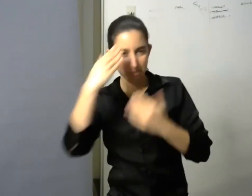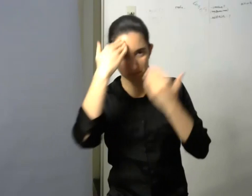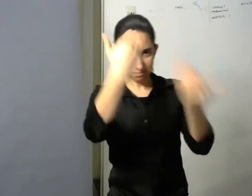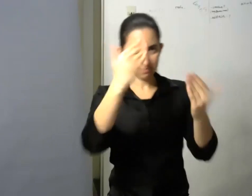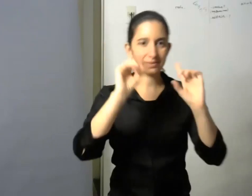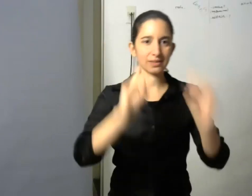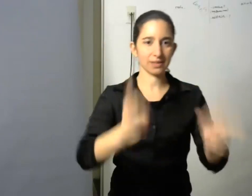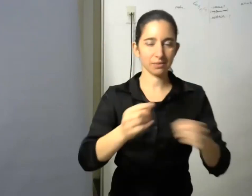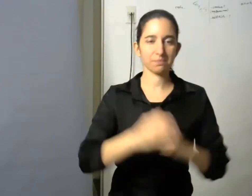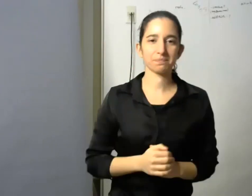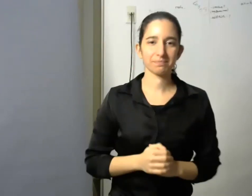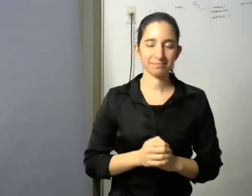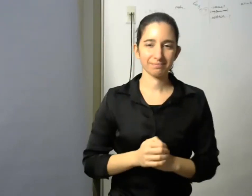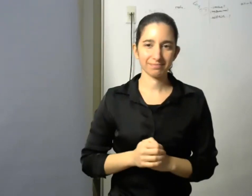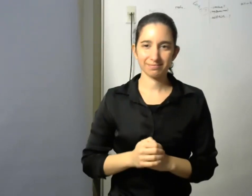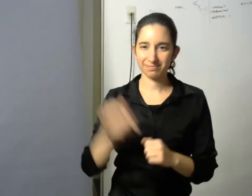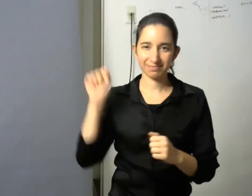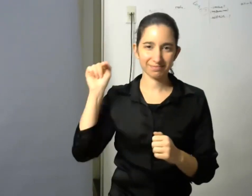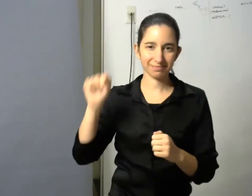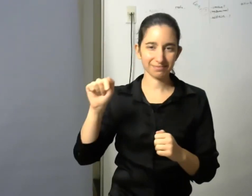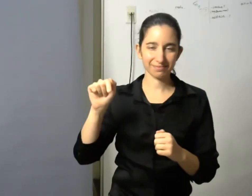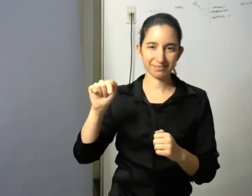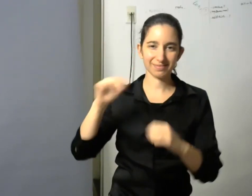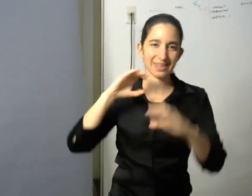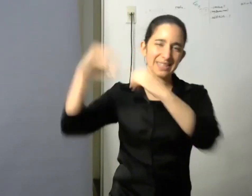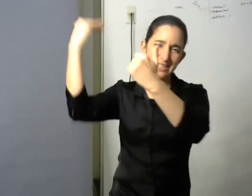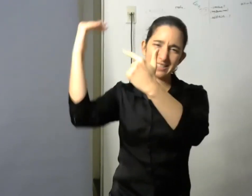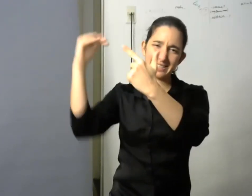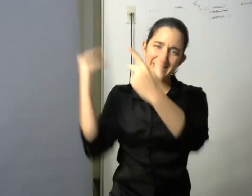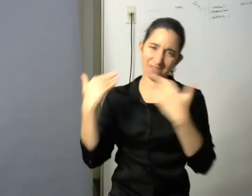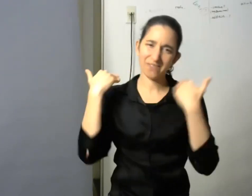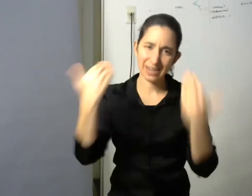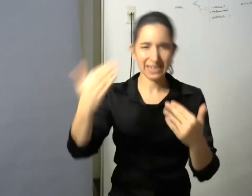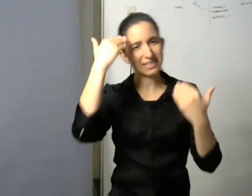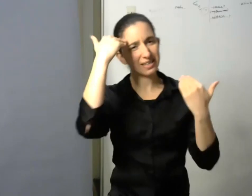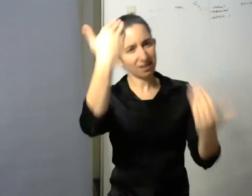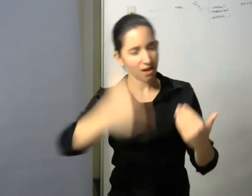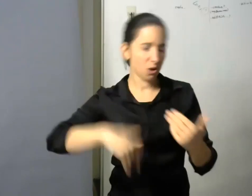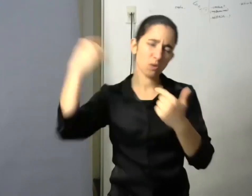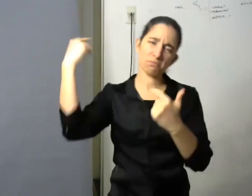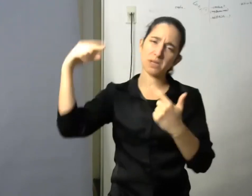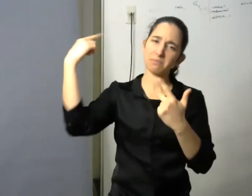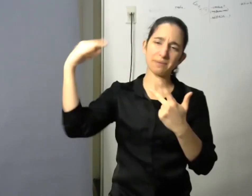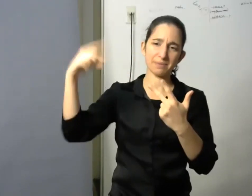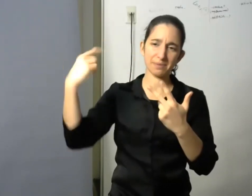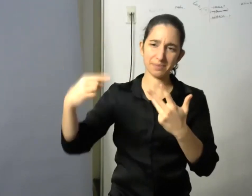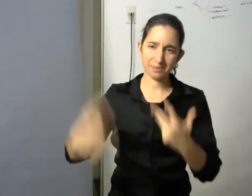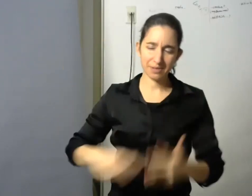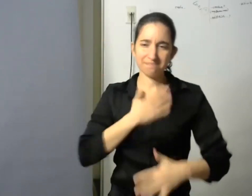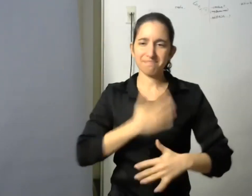Muchísimas celebraciones y saludos se está celebrando muchísimo la propuesta